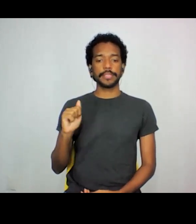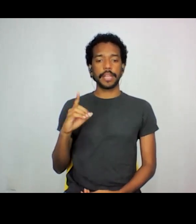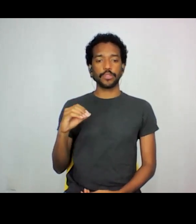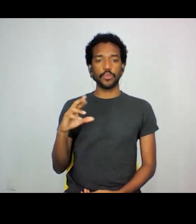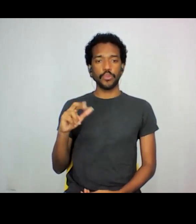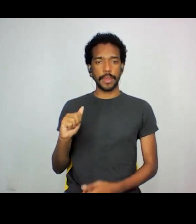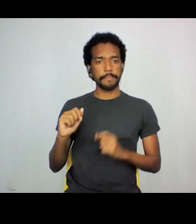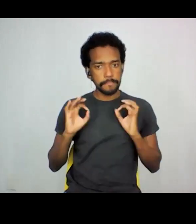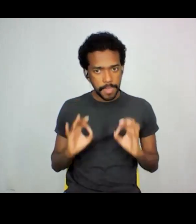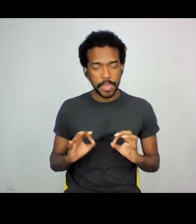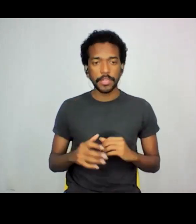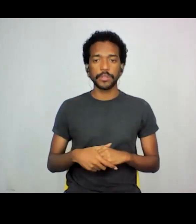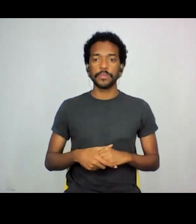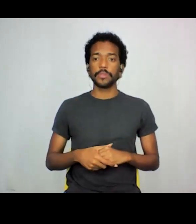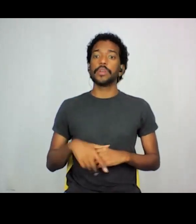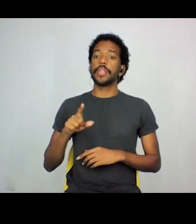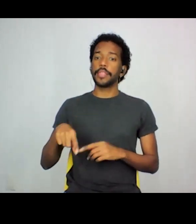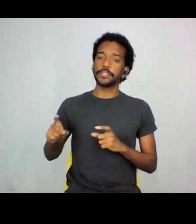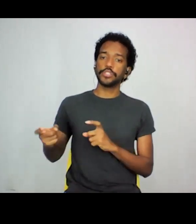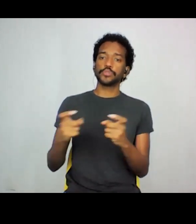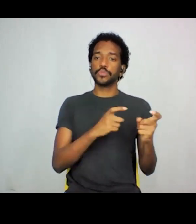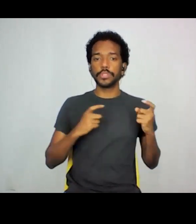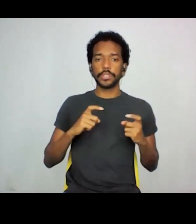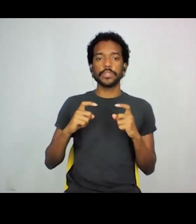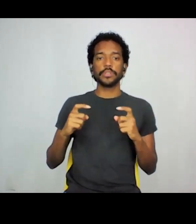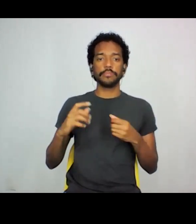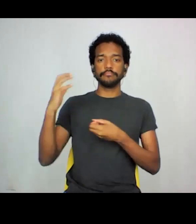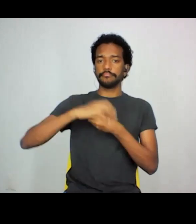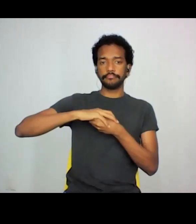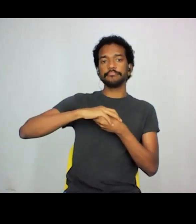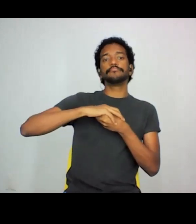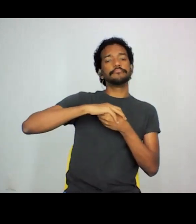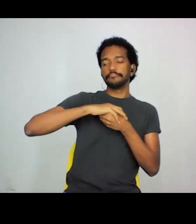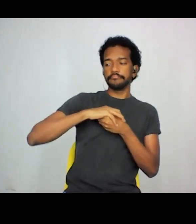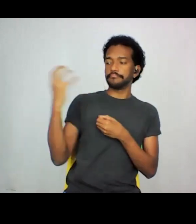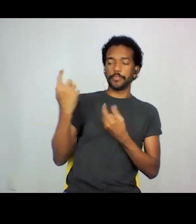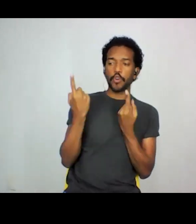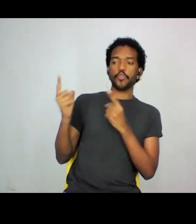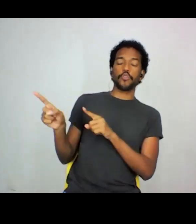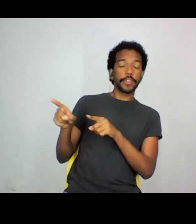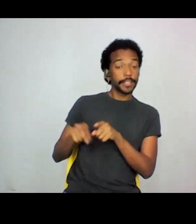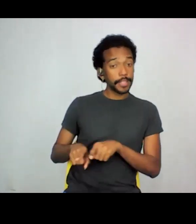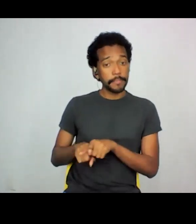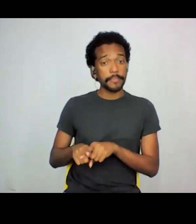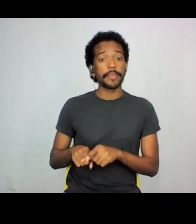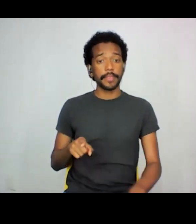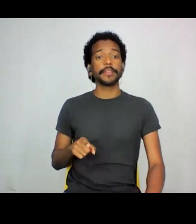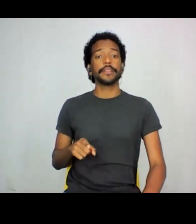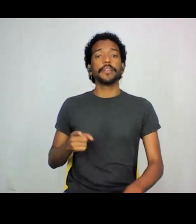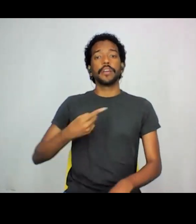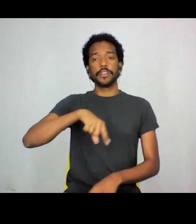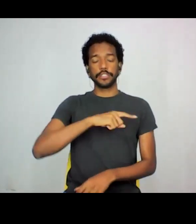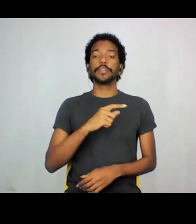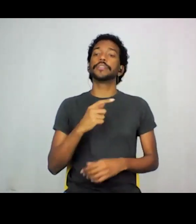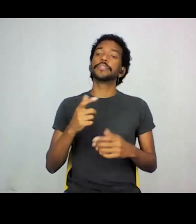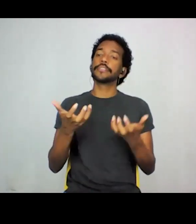discutir essas questões dessa construção dessas bases científicas, lembrando que os museus